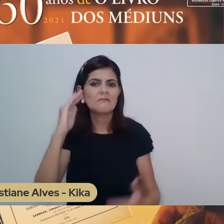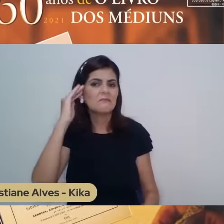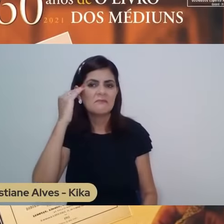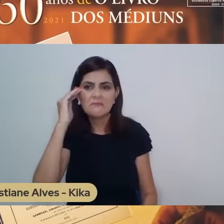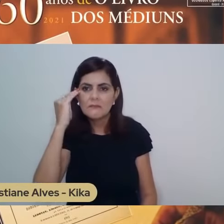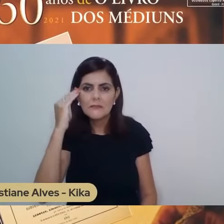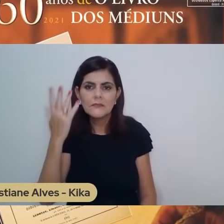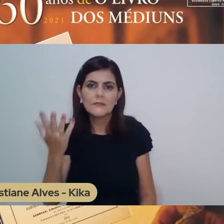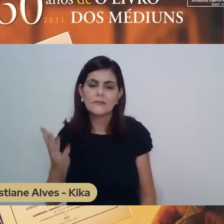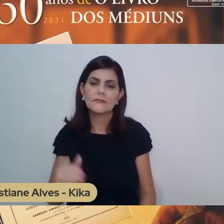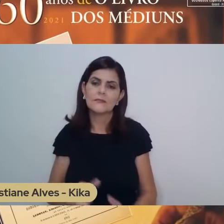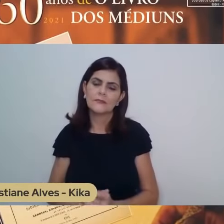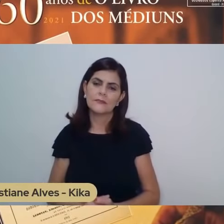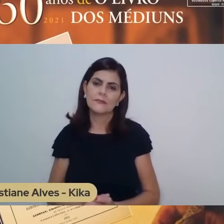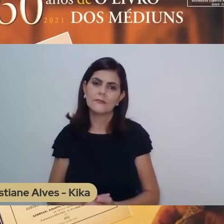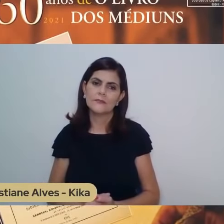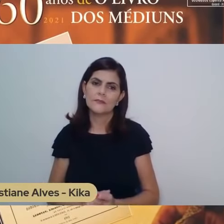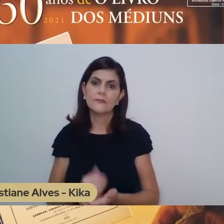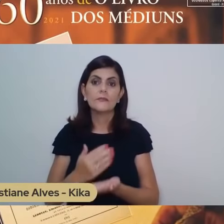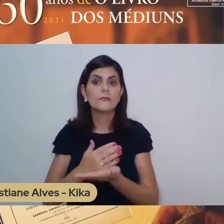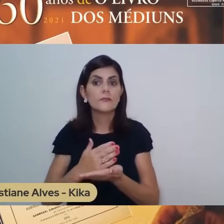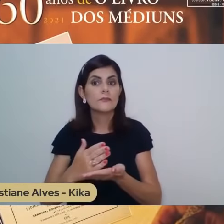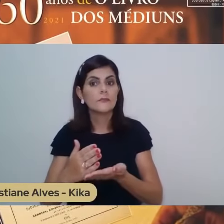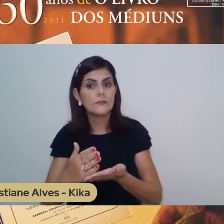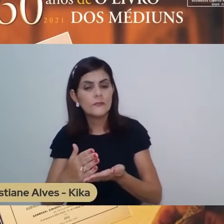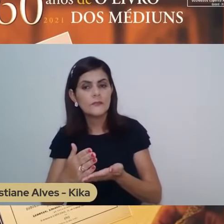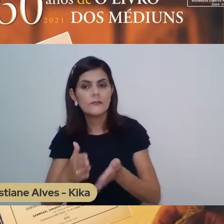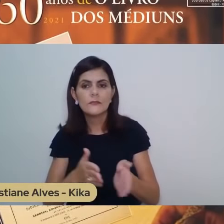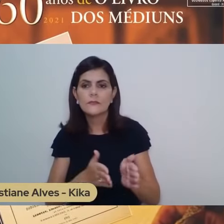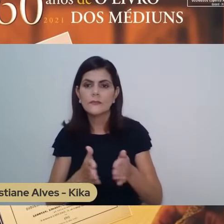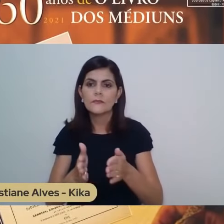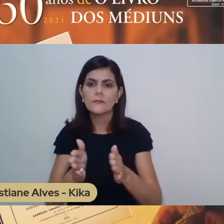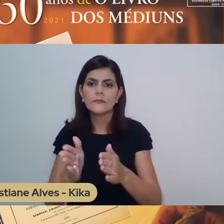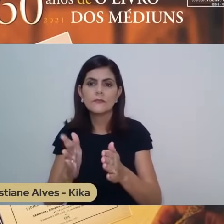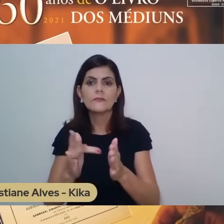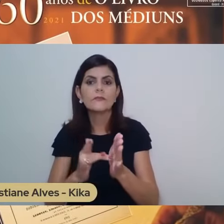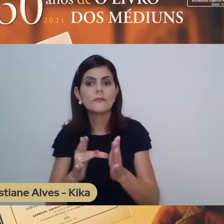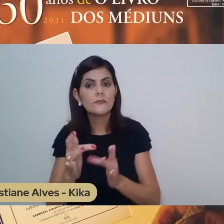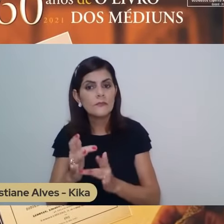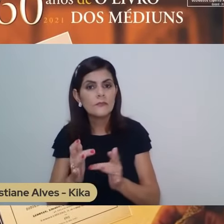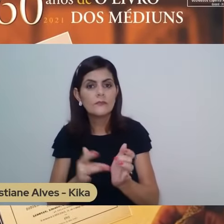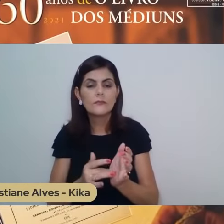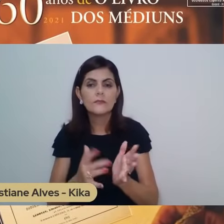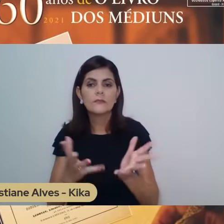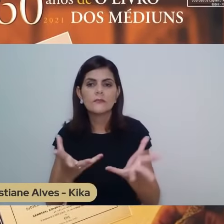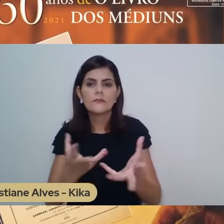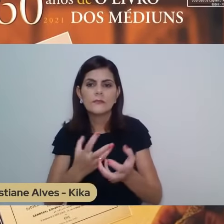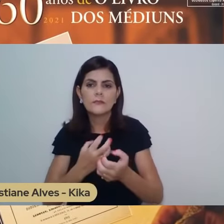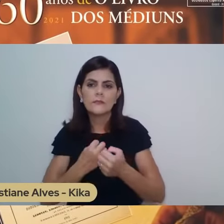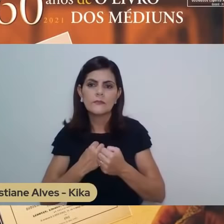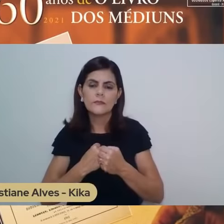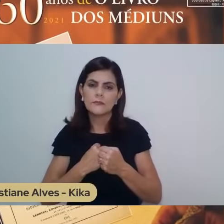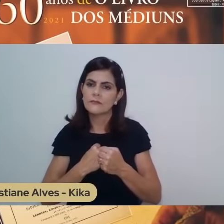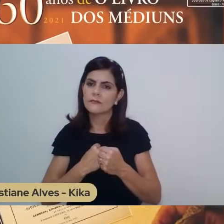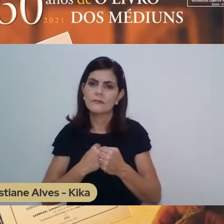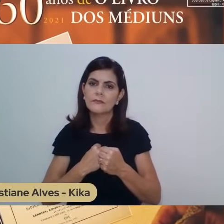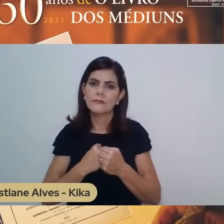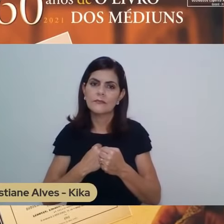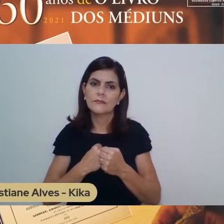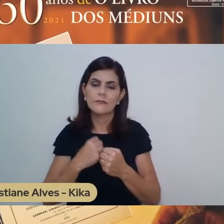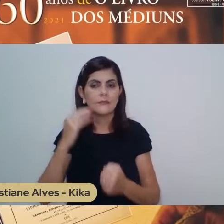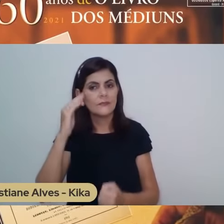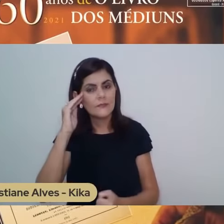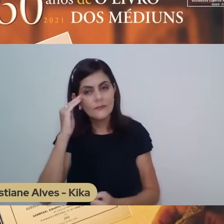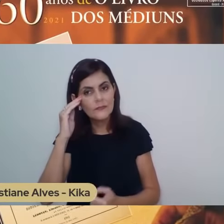dos seguidores iniciais de Jesus num primeiro momento não conseguiram acolher muito bem a sua proposta de renovação,